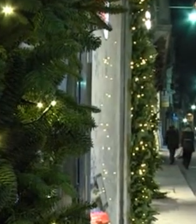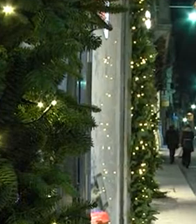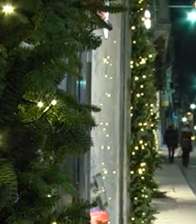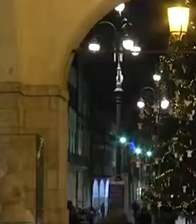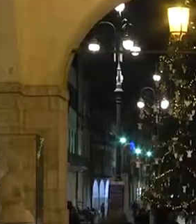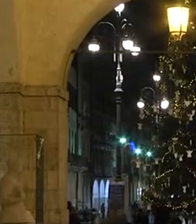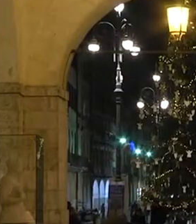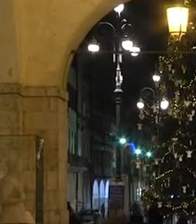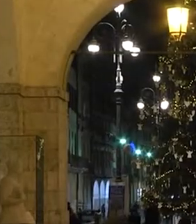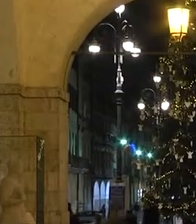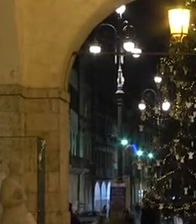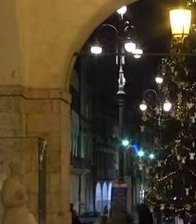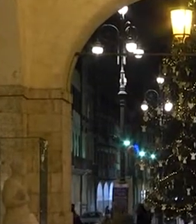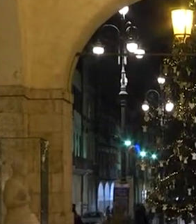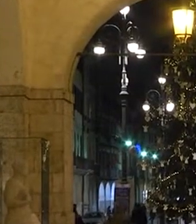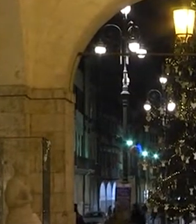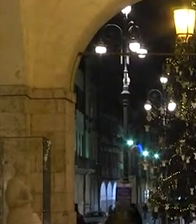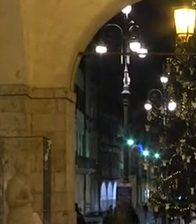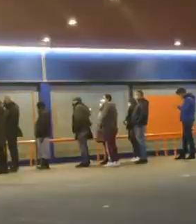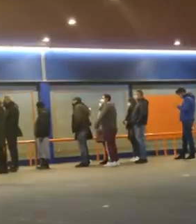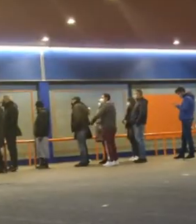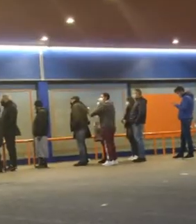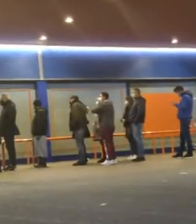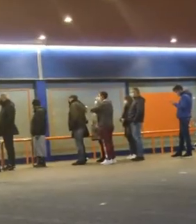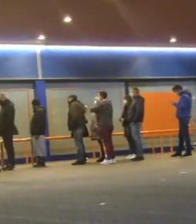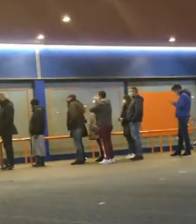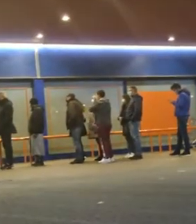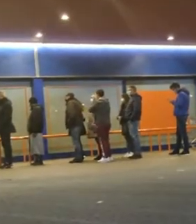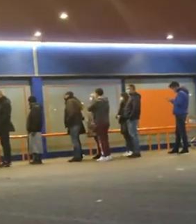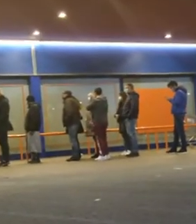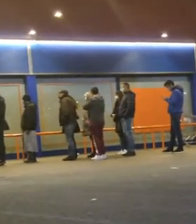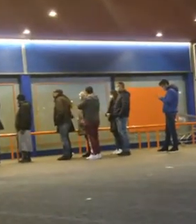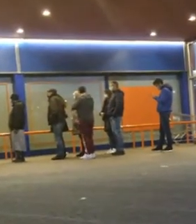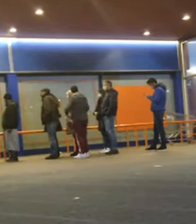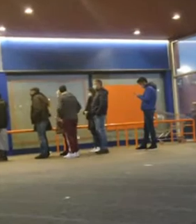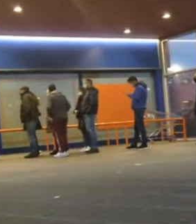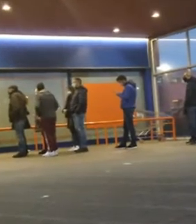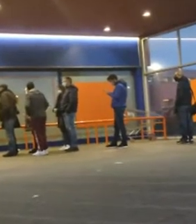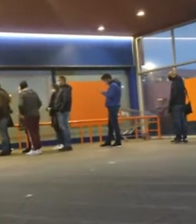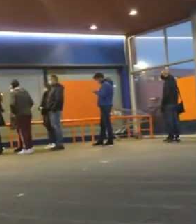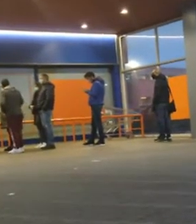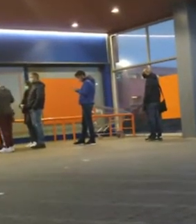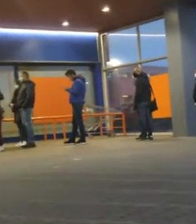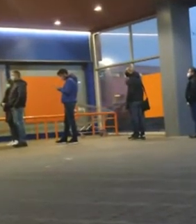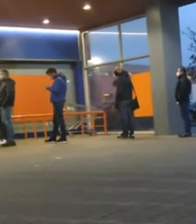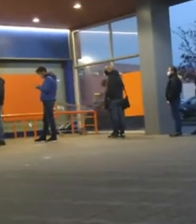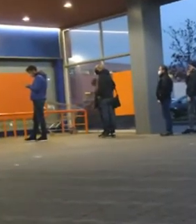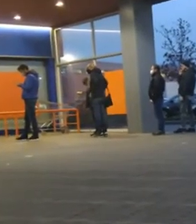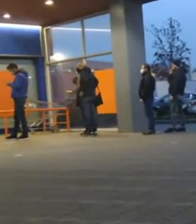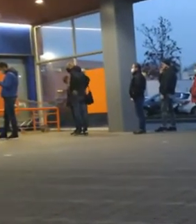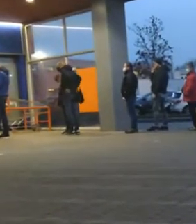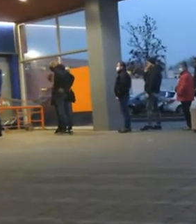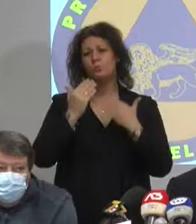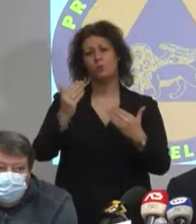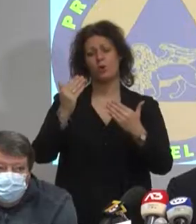cittadini per l'ennesima volta è quello di evitare gli assembramenti in questi giorni di avvio dello shopping natalizio. Purtroppo noi vediamo che ci sono fiumi